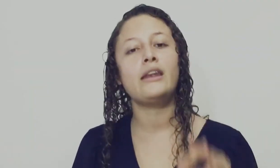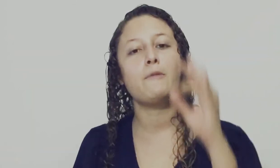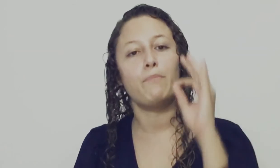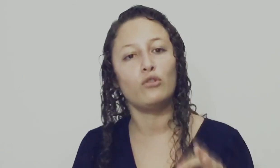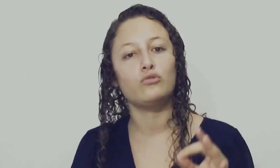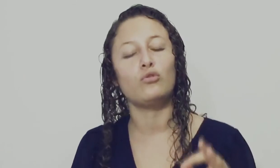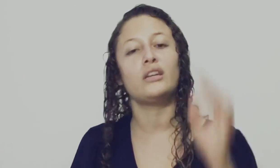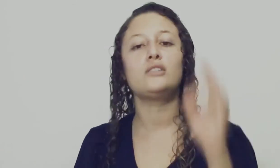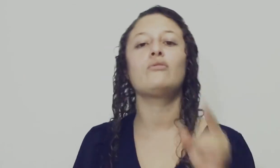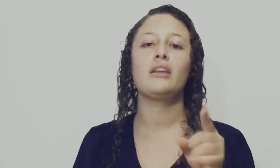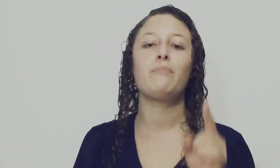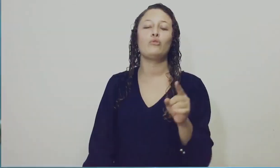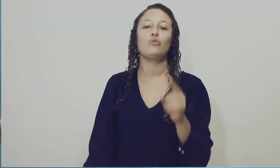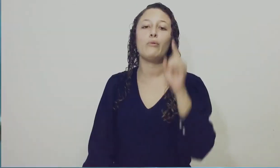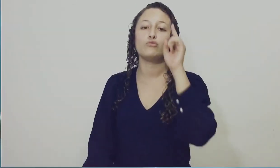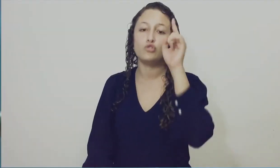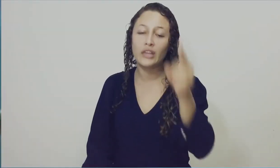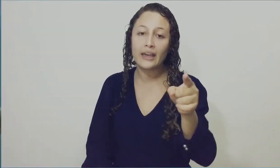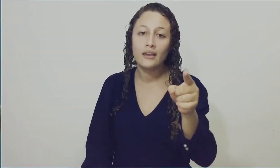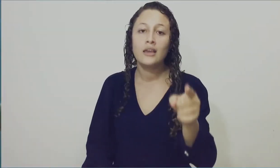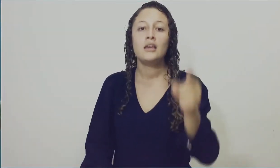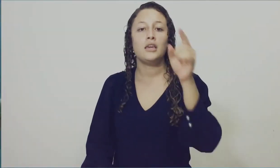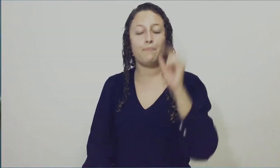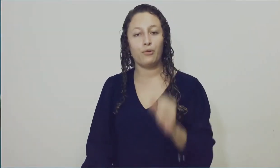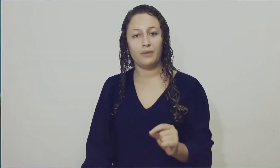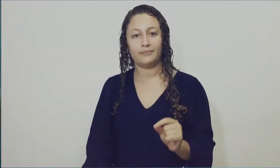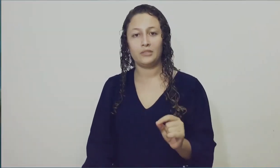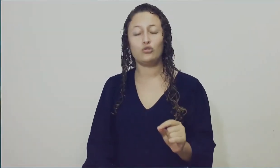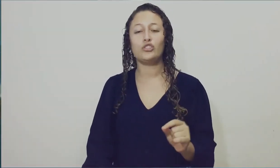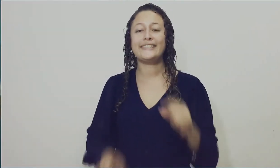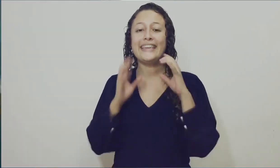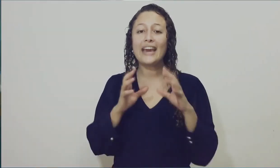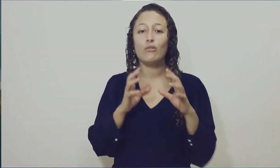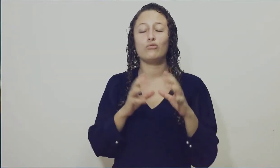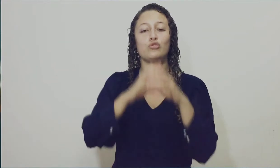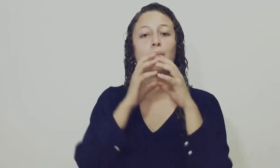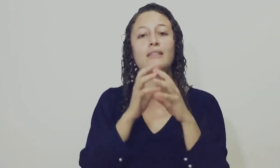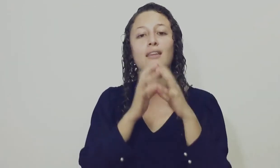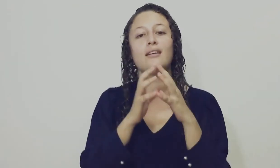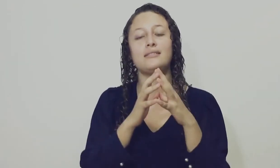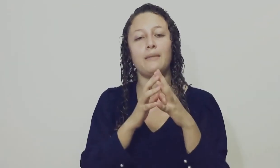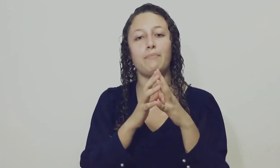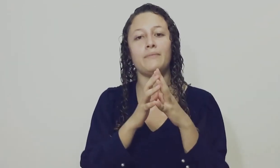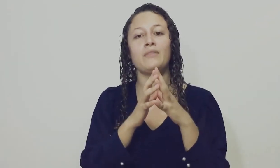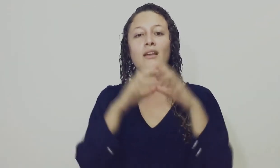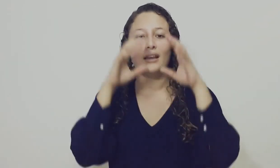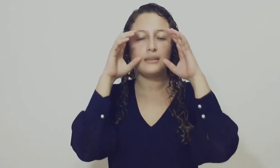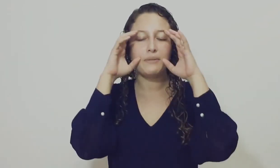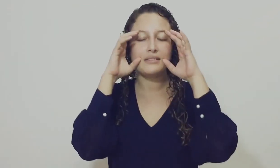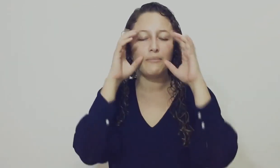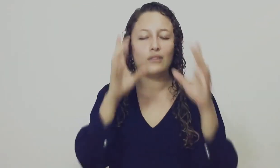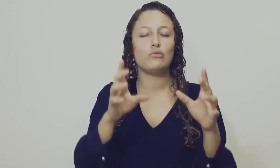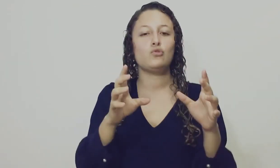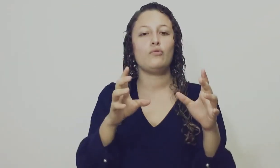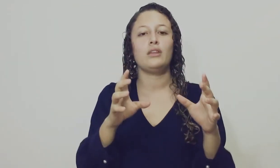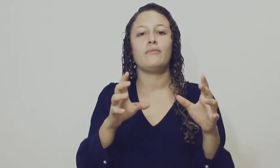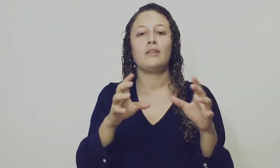Viene pronto Cristo viene pronto Por usted Y por mí Entonces Quiero que usted Mantenga siempre Ese